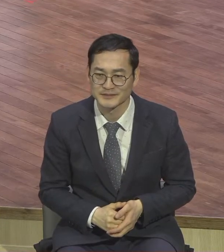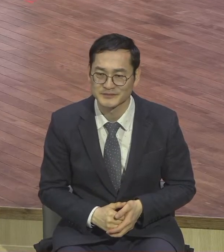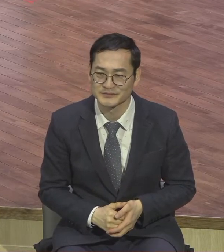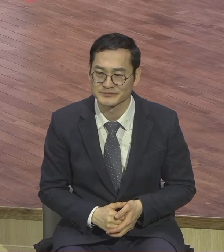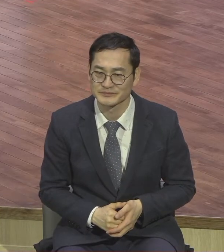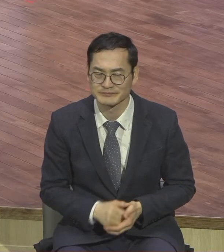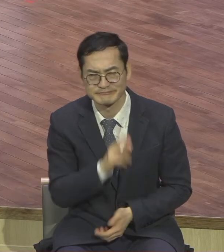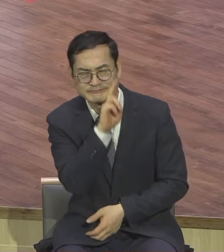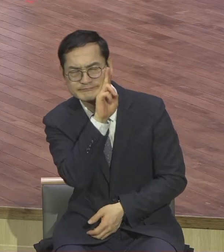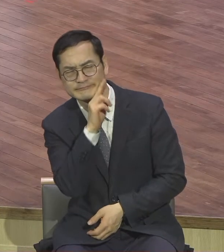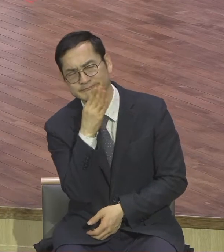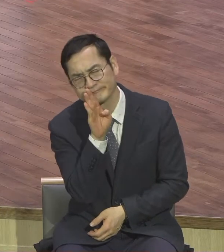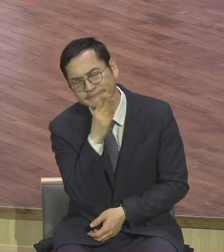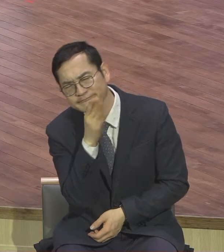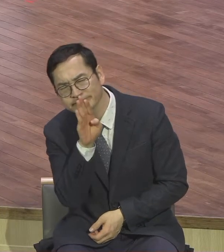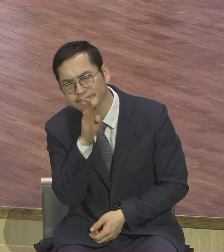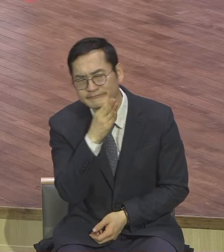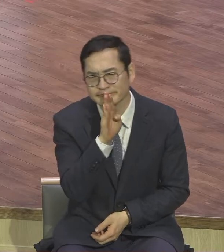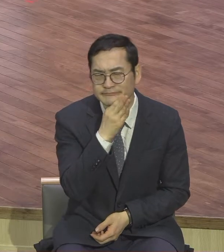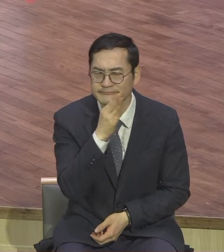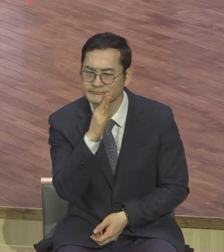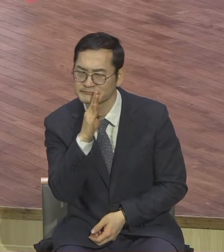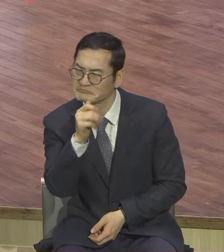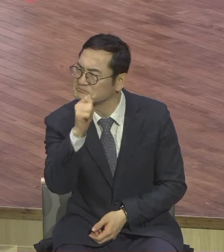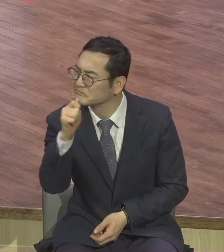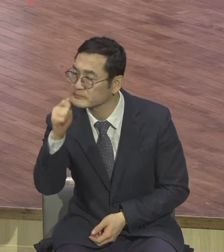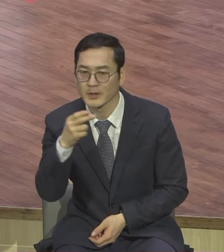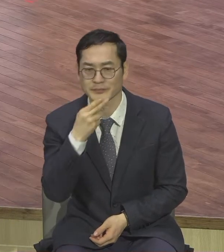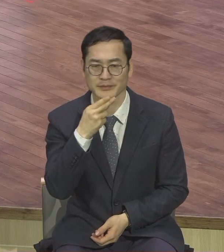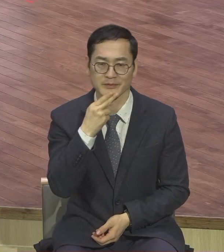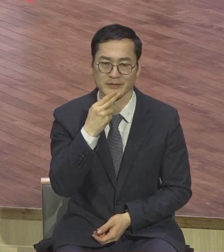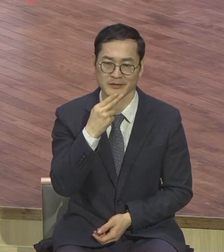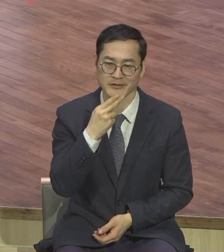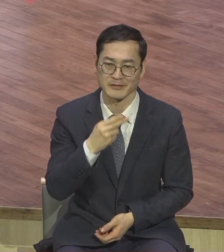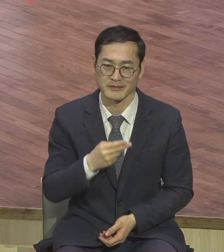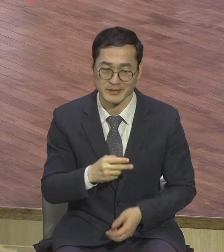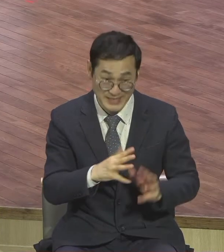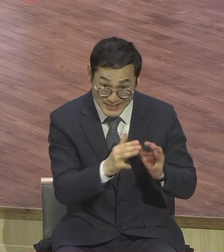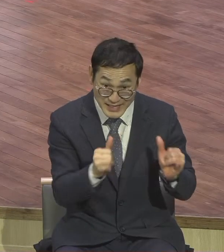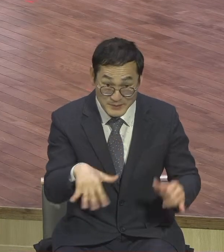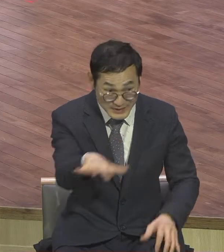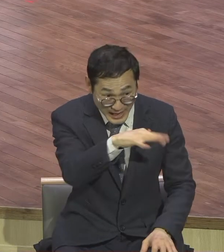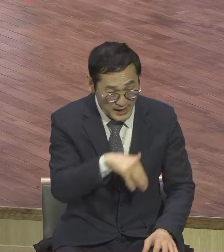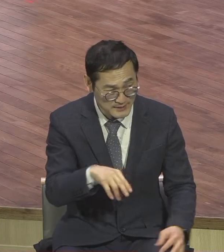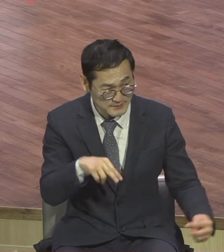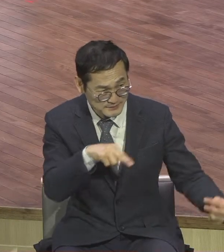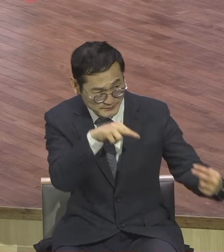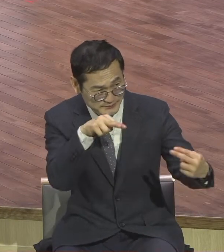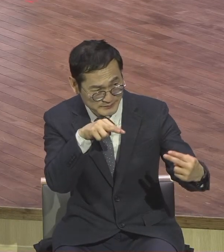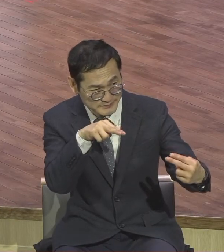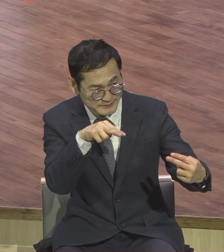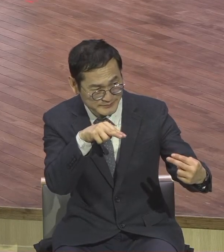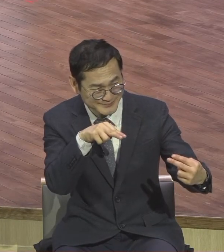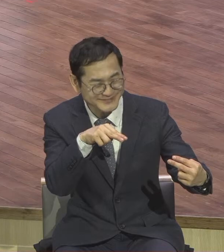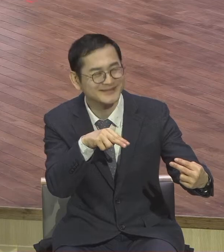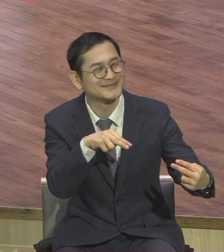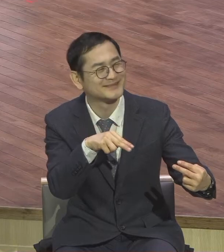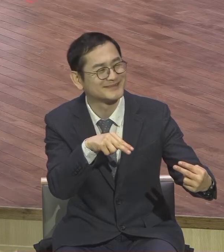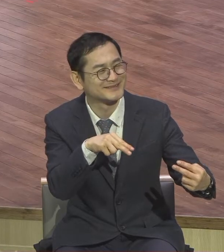끊임없이 세상 사람들은 가장 각색으로 모여가지고 그렇게 나와 체질이 맞는 사람도 있고